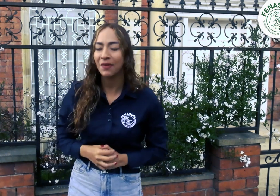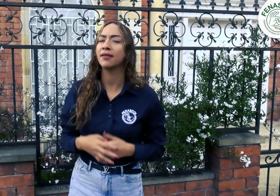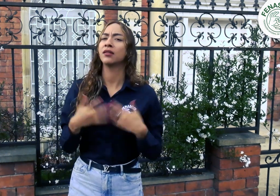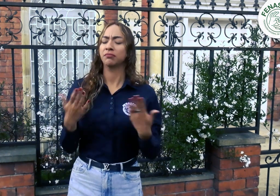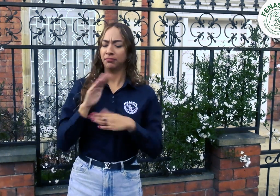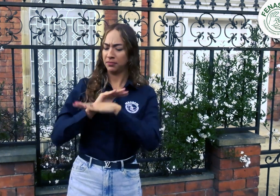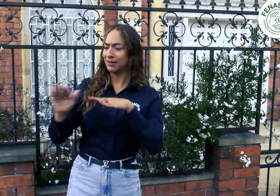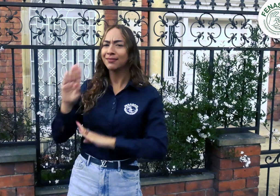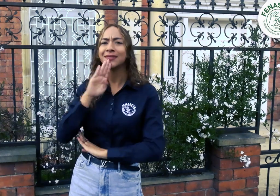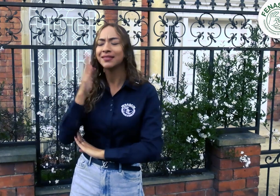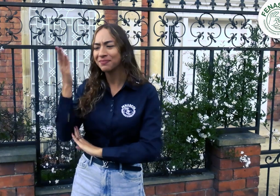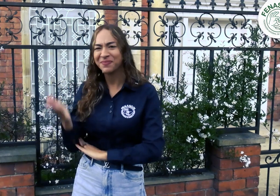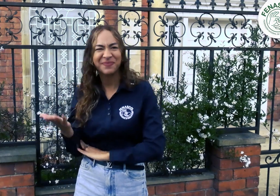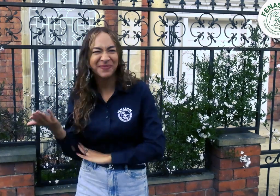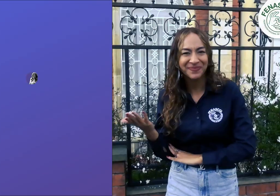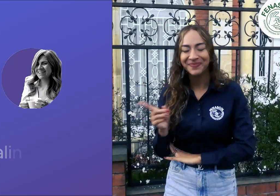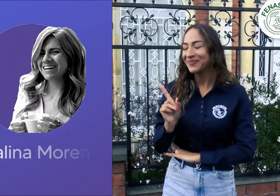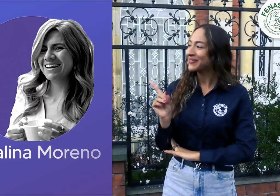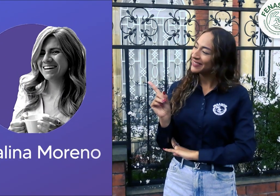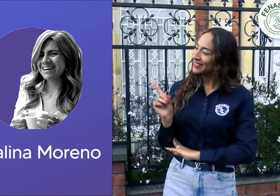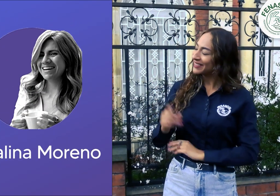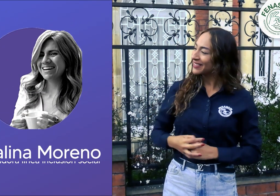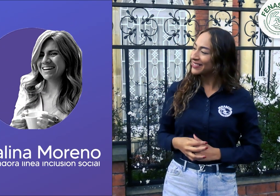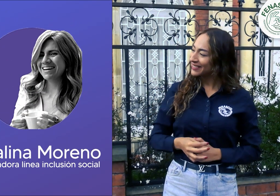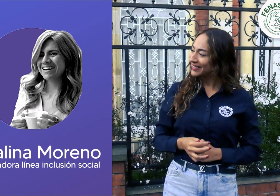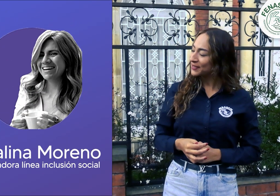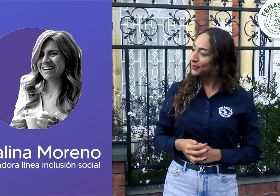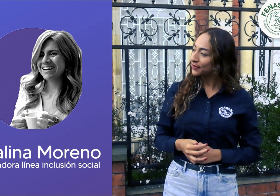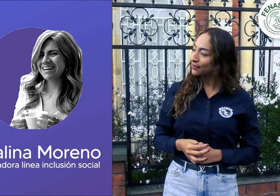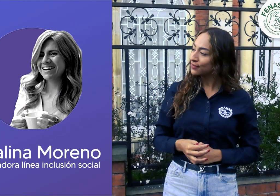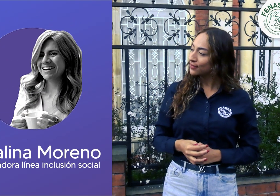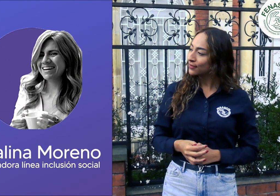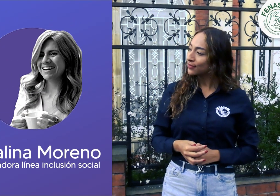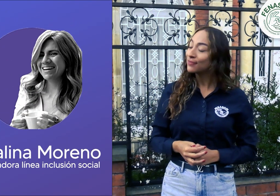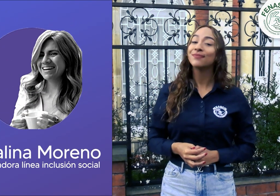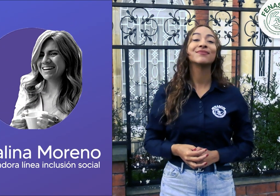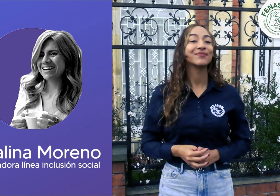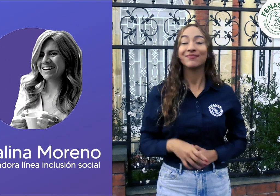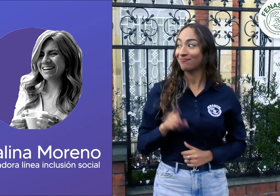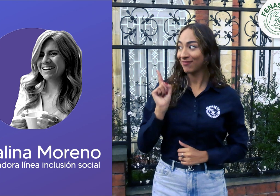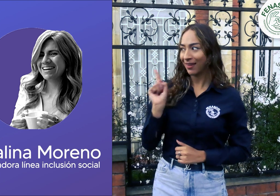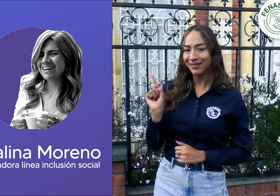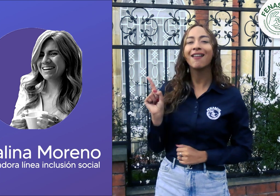Nuestra invitada será Catalina Moreno, Coordinadora Línea de Inclusión Social.